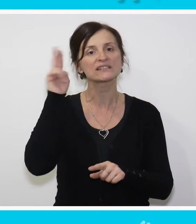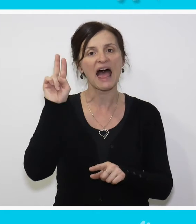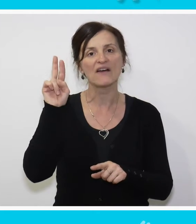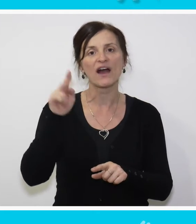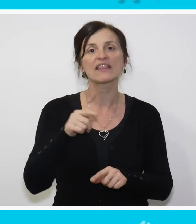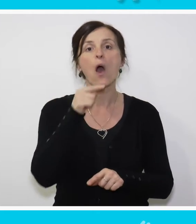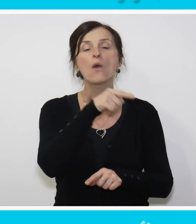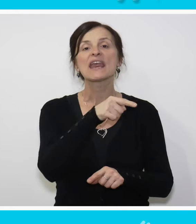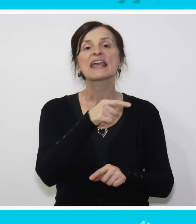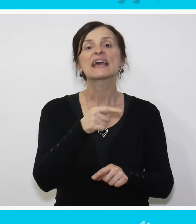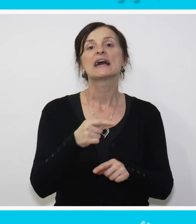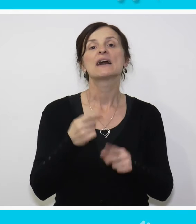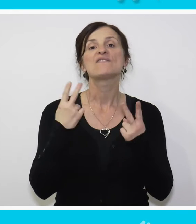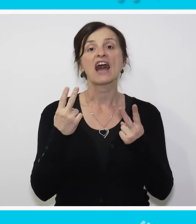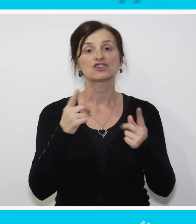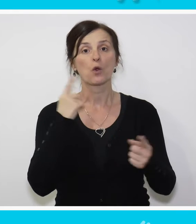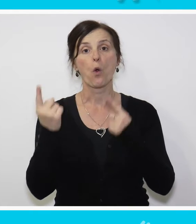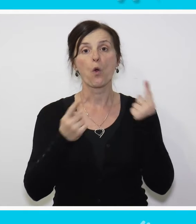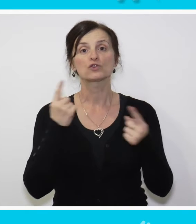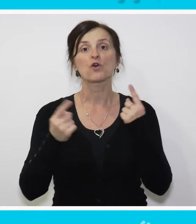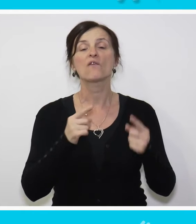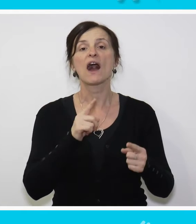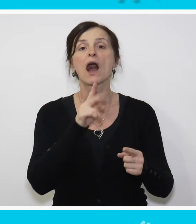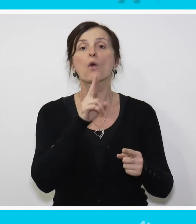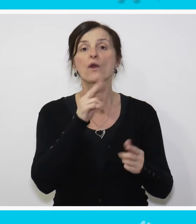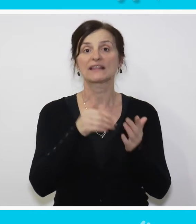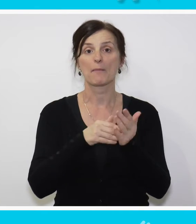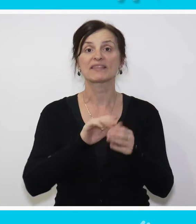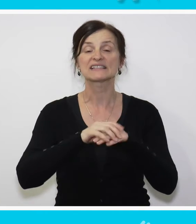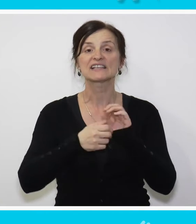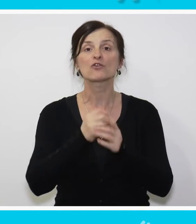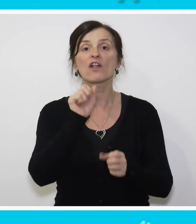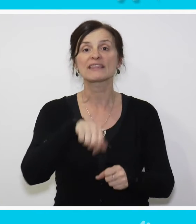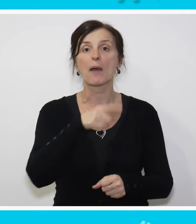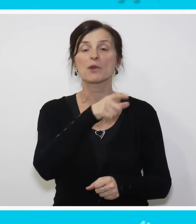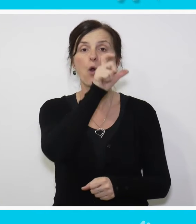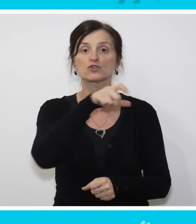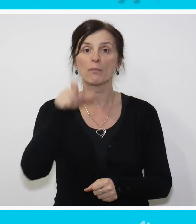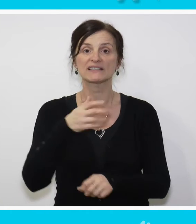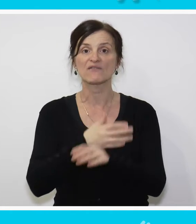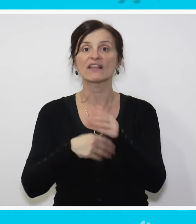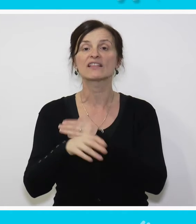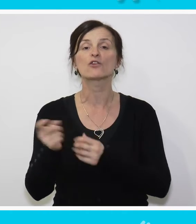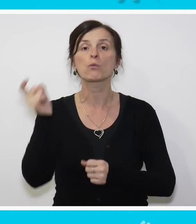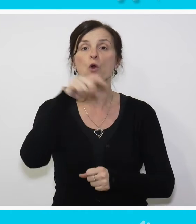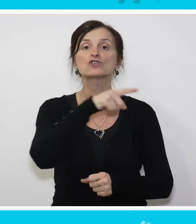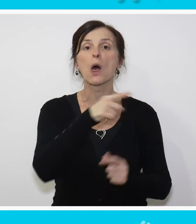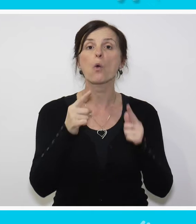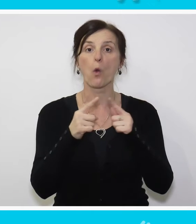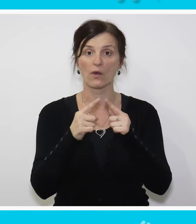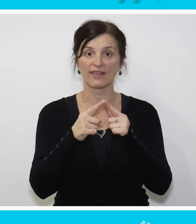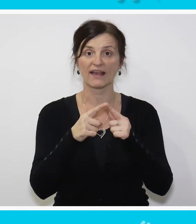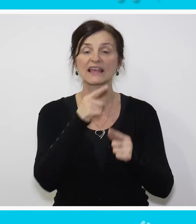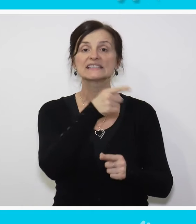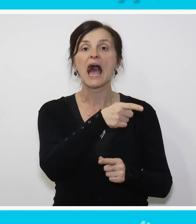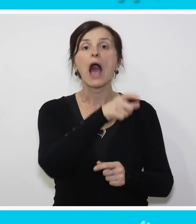onih osnovnih nekih uslova koje mogu da se zadovolja da bi osoba sa invaliditetom došla u kontakt sa